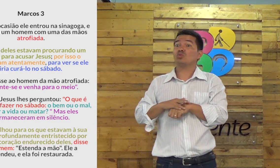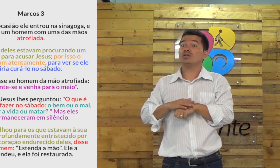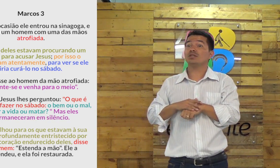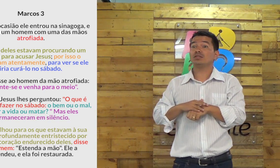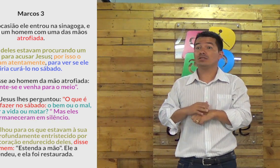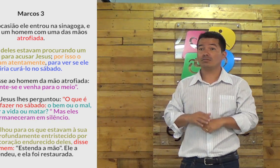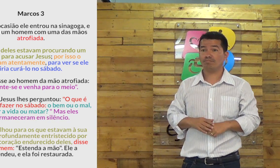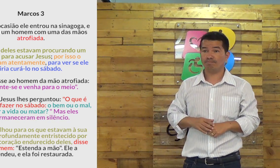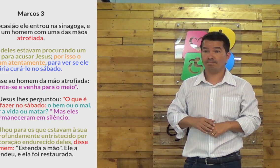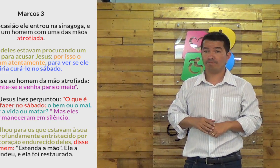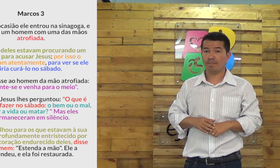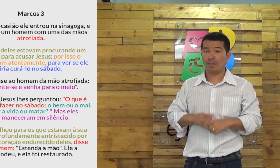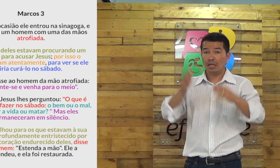Talvez ele estivesse doente.